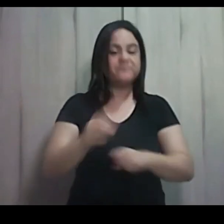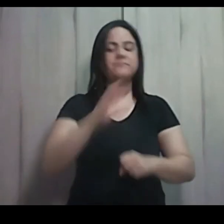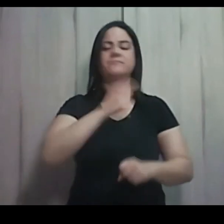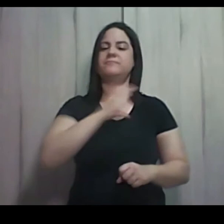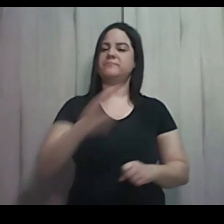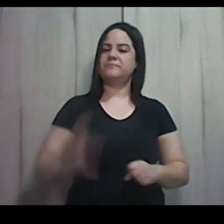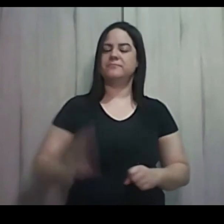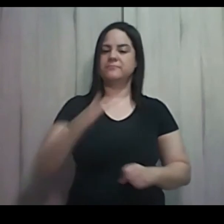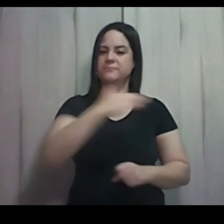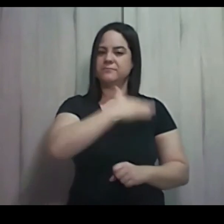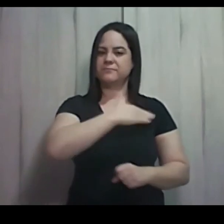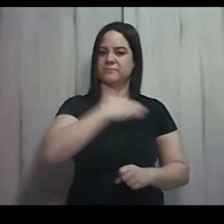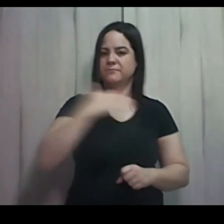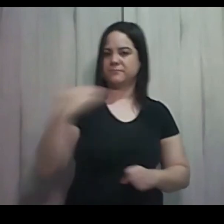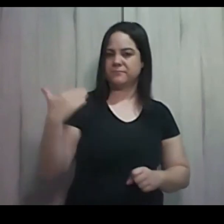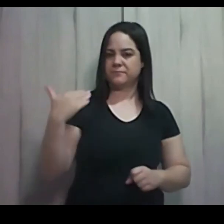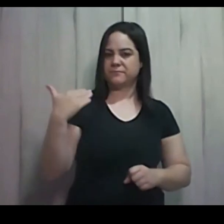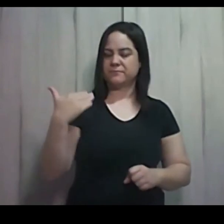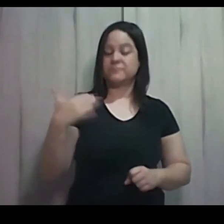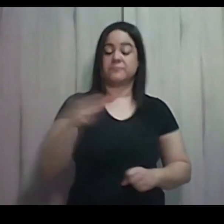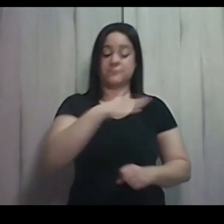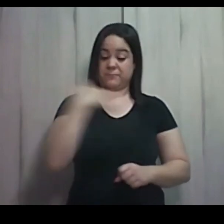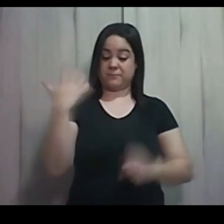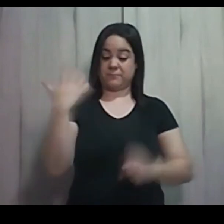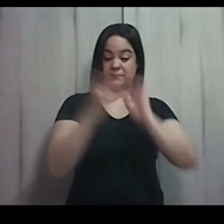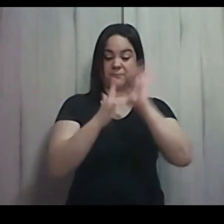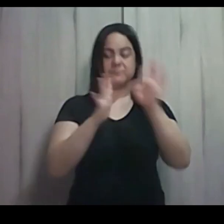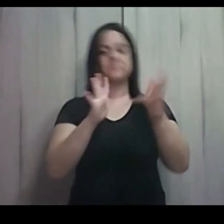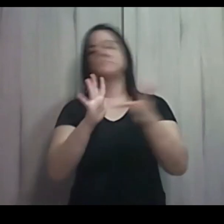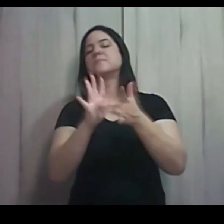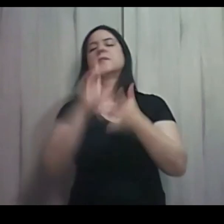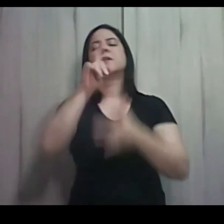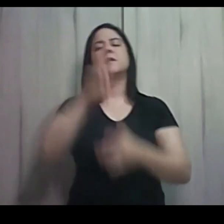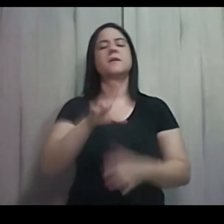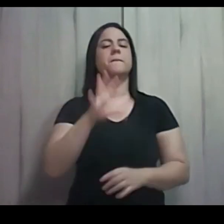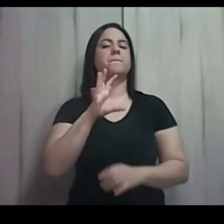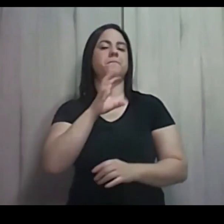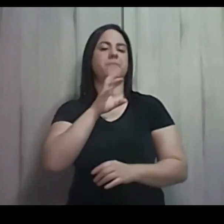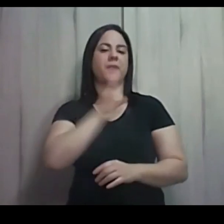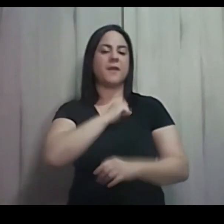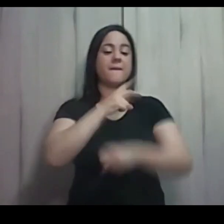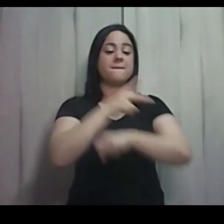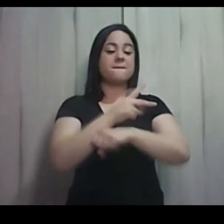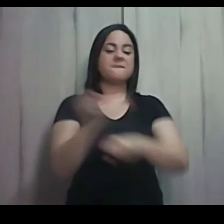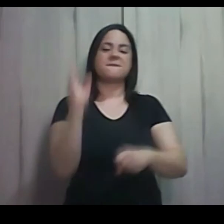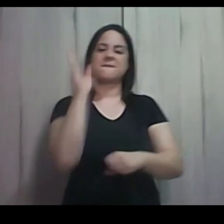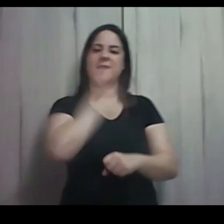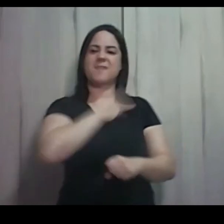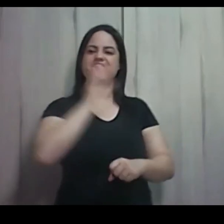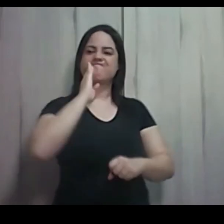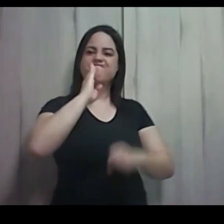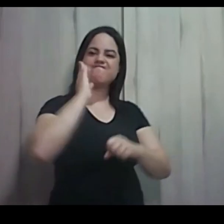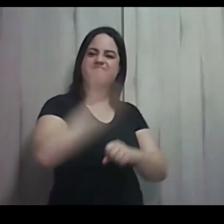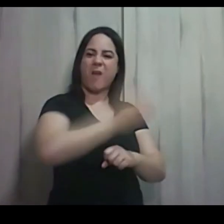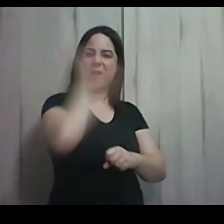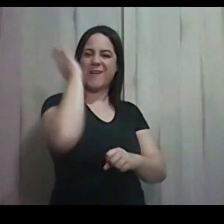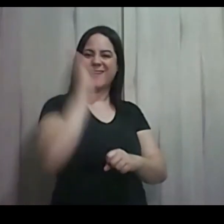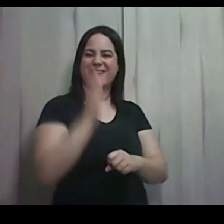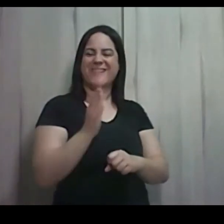A morte de Jesus é o amor que vence o mal. O amor que lança fora todo medo.